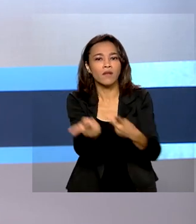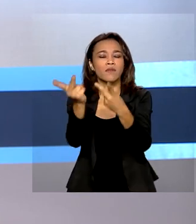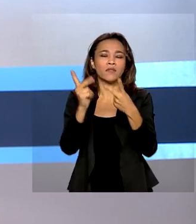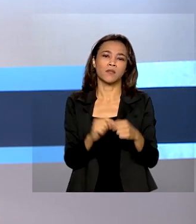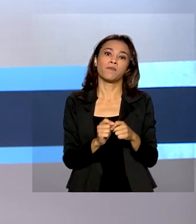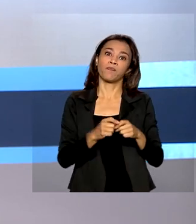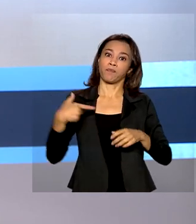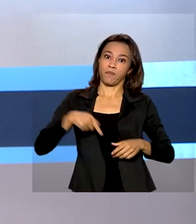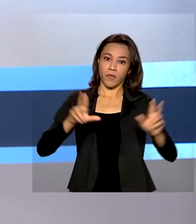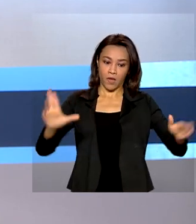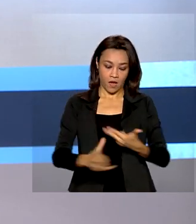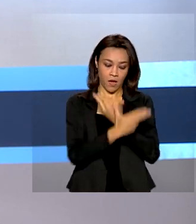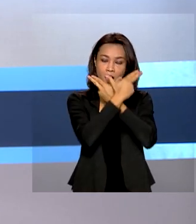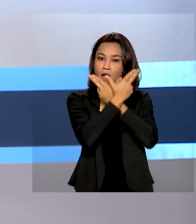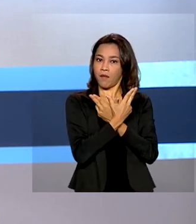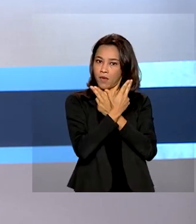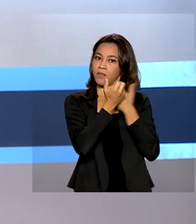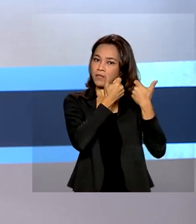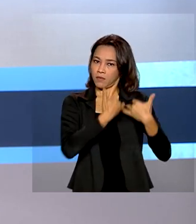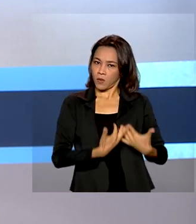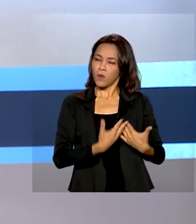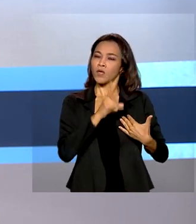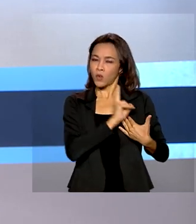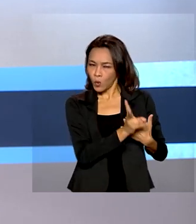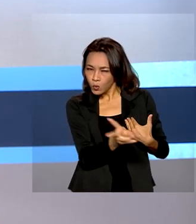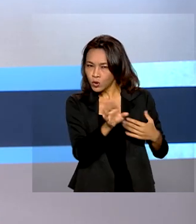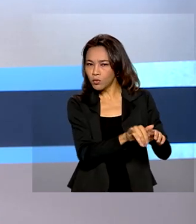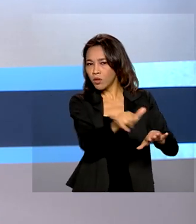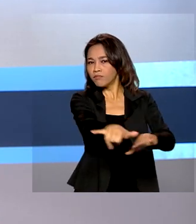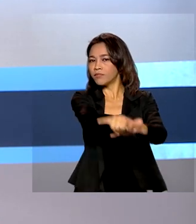Segundo a Força Aérea Brasileira, a missão segue para o Haiti, agora pela manhã.